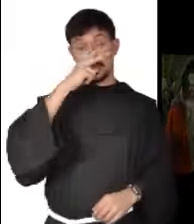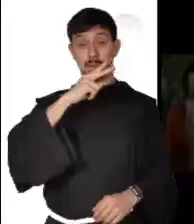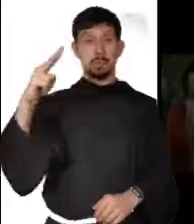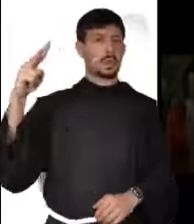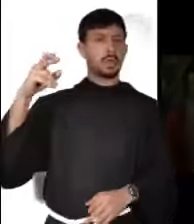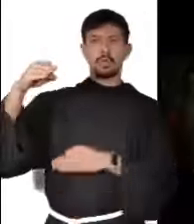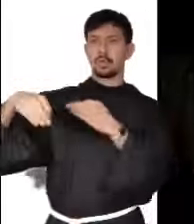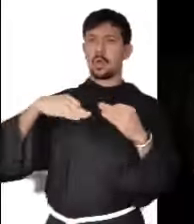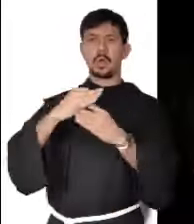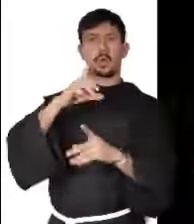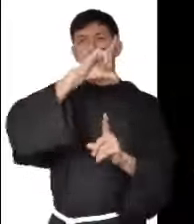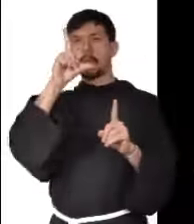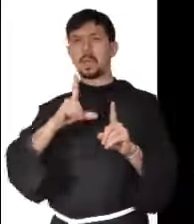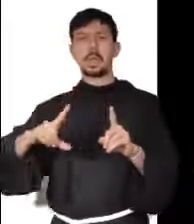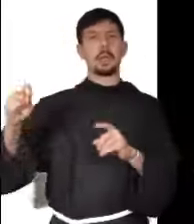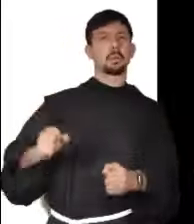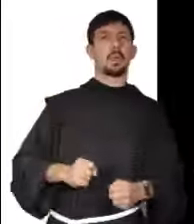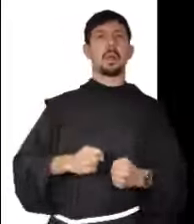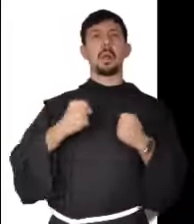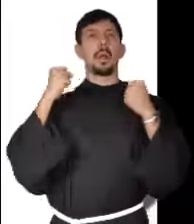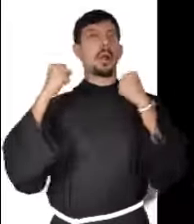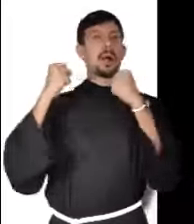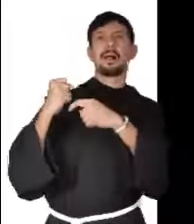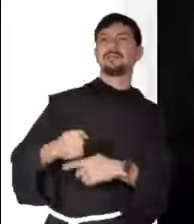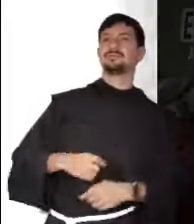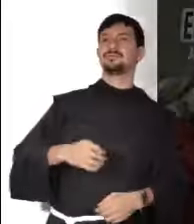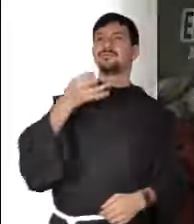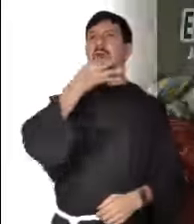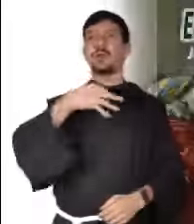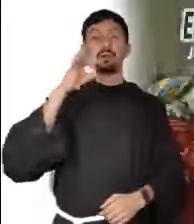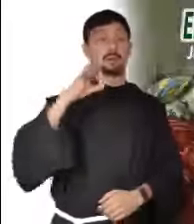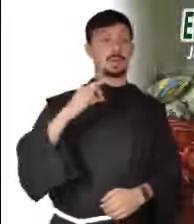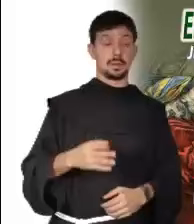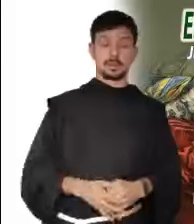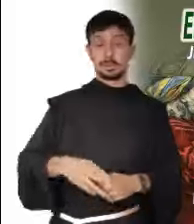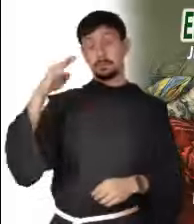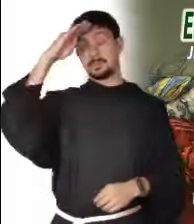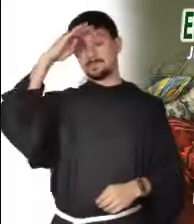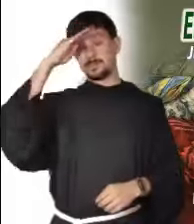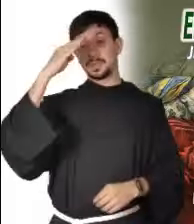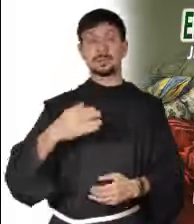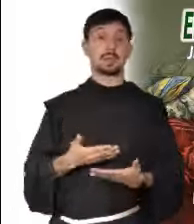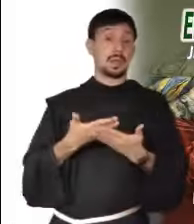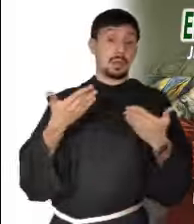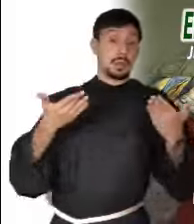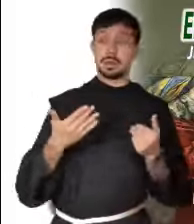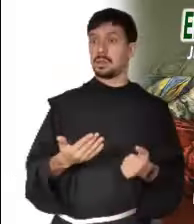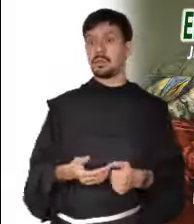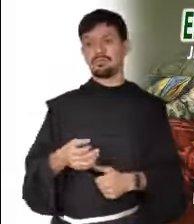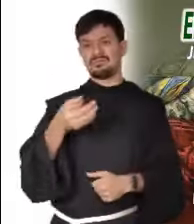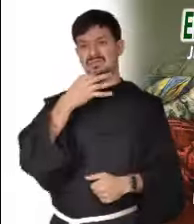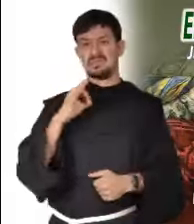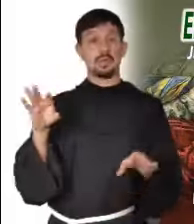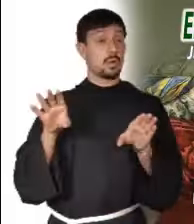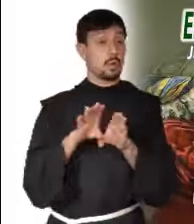gritos y sus ruidos todos los rincones de nuestra patria, aunque muchos ciudadanos piensan que las situaciones actuales no están